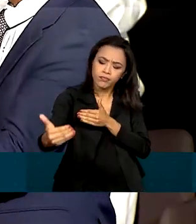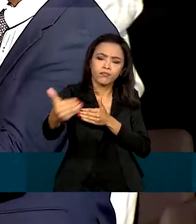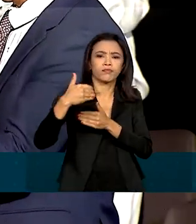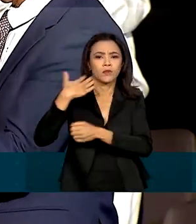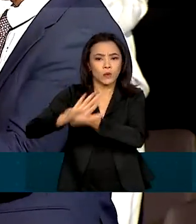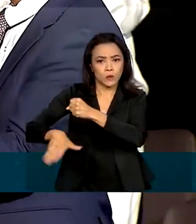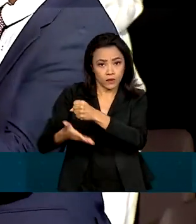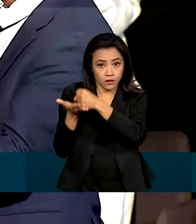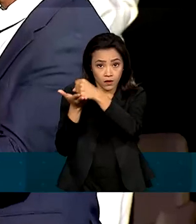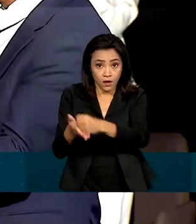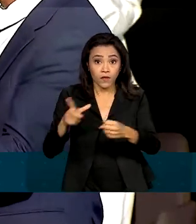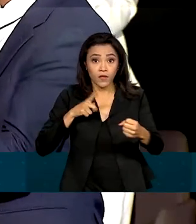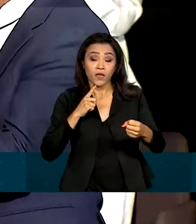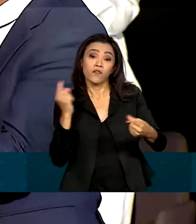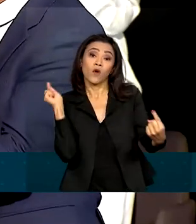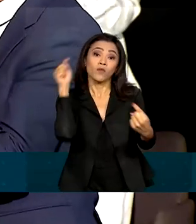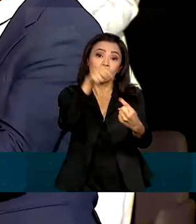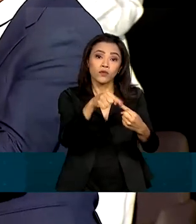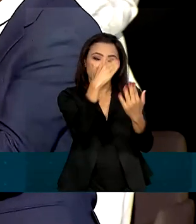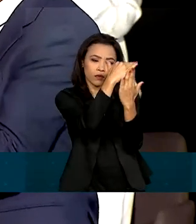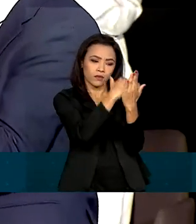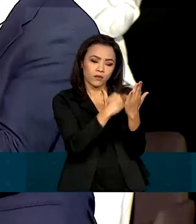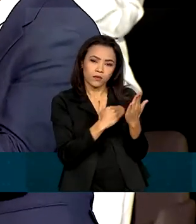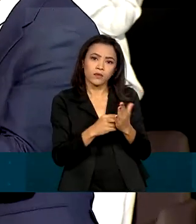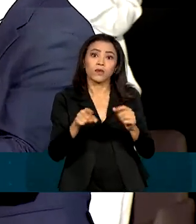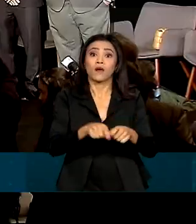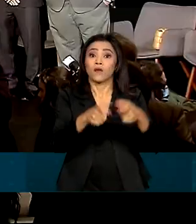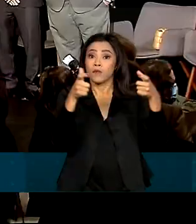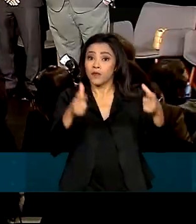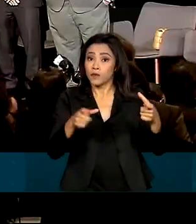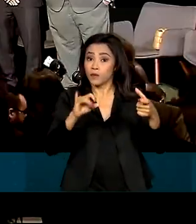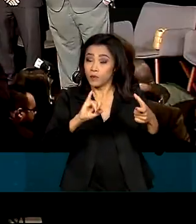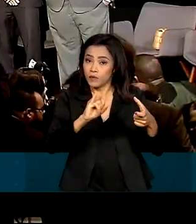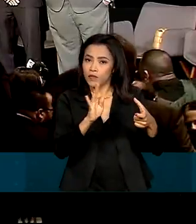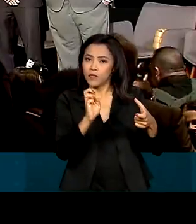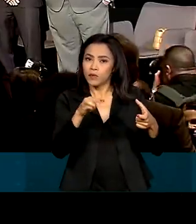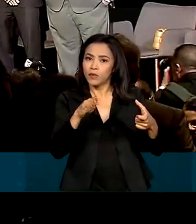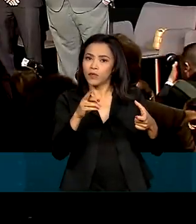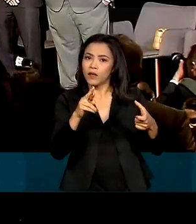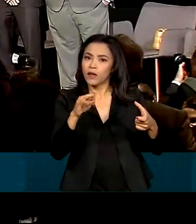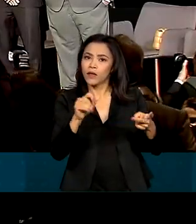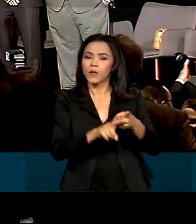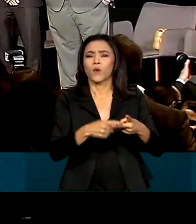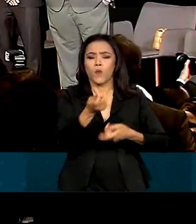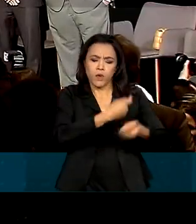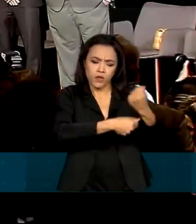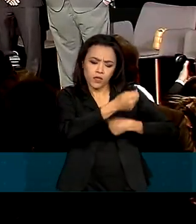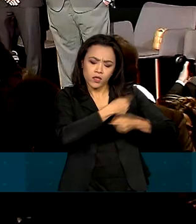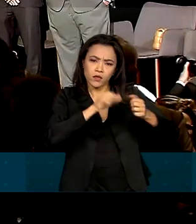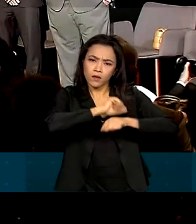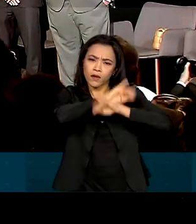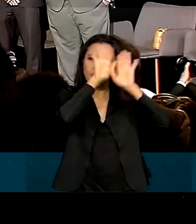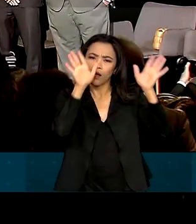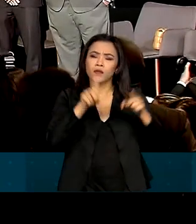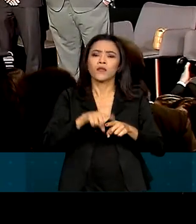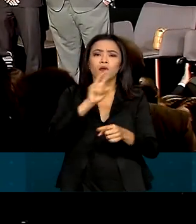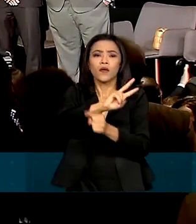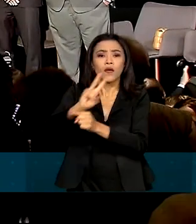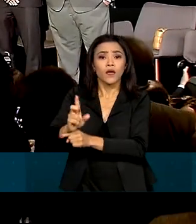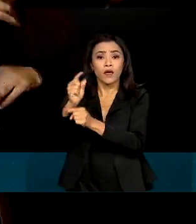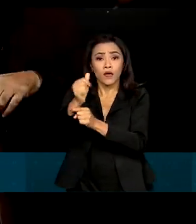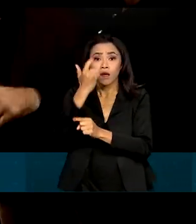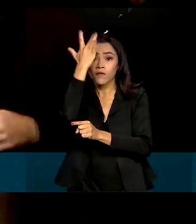metas, também incluiu a simplificação do sistema tributário, uma gestão transparente e crédito facilitado para a